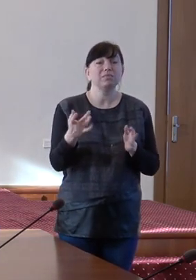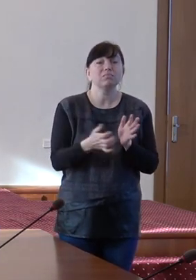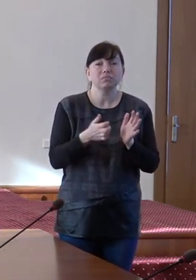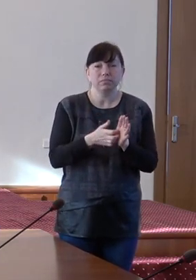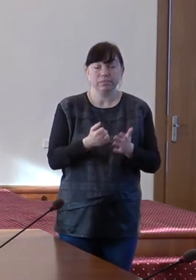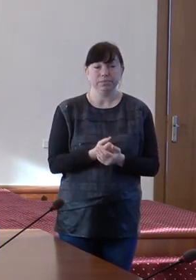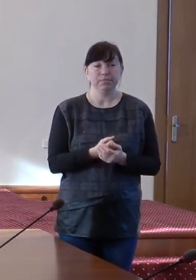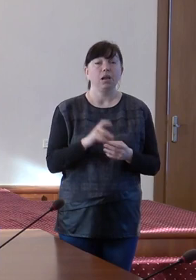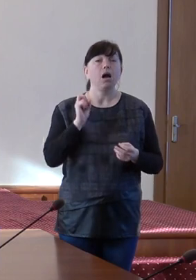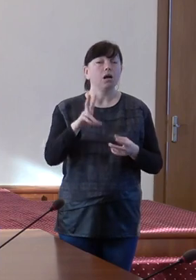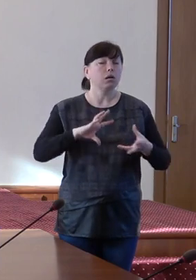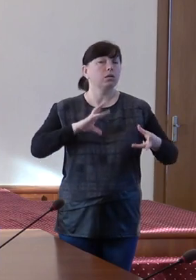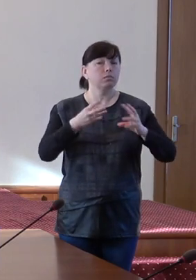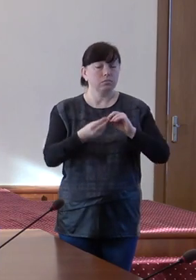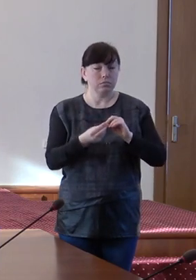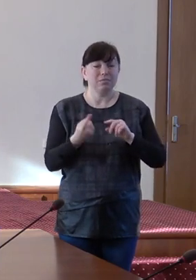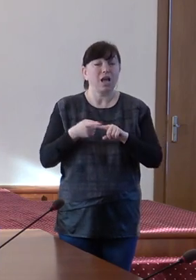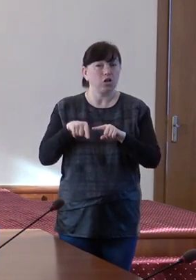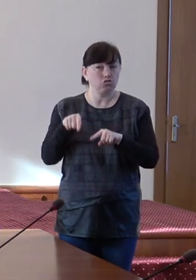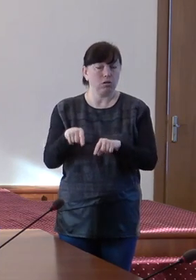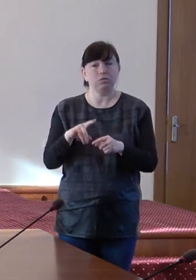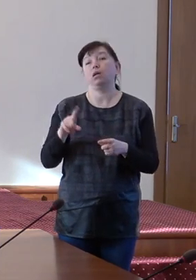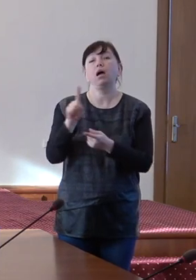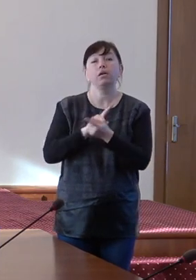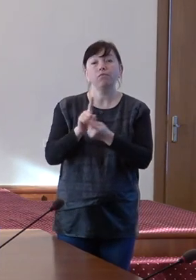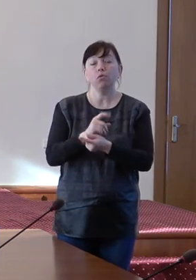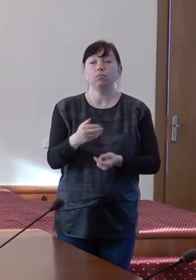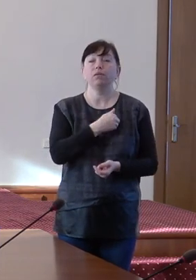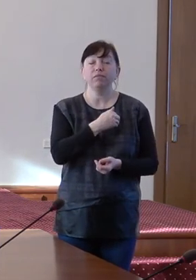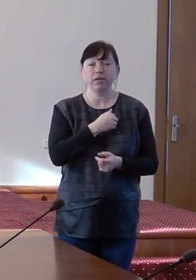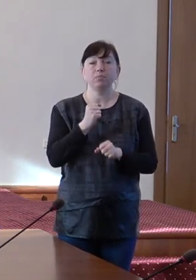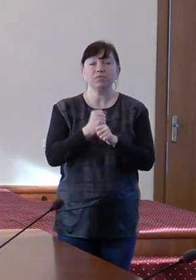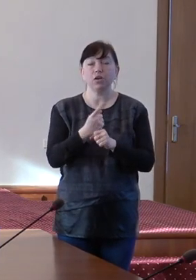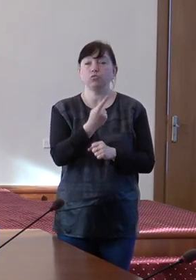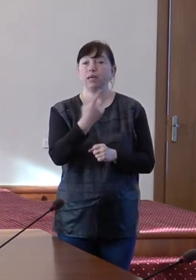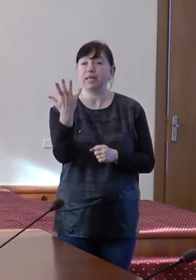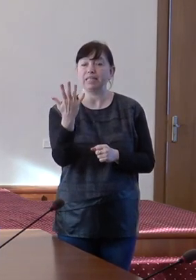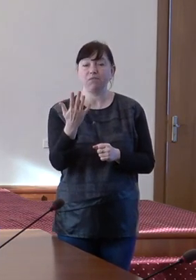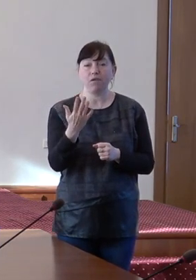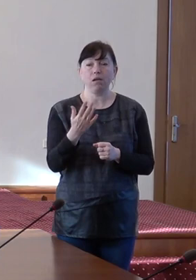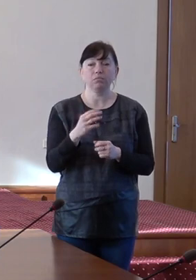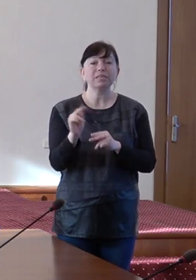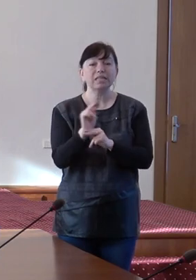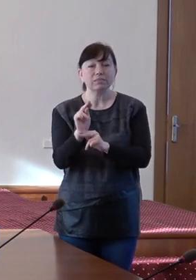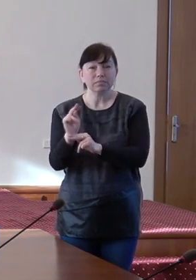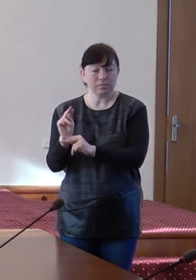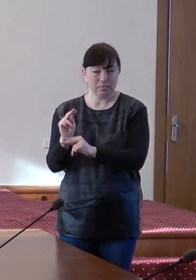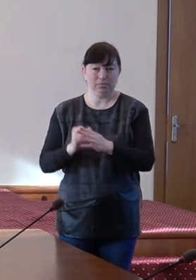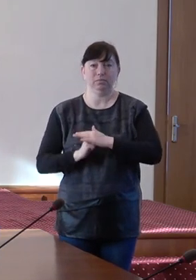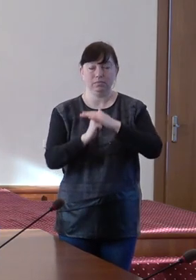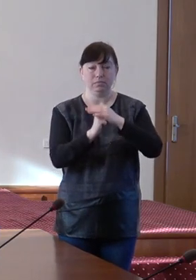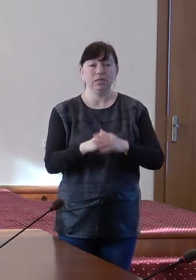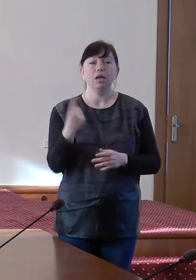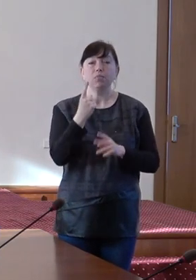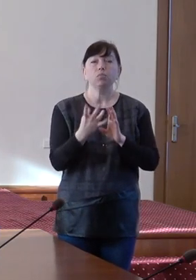Prin urmare, prin această reformă, vrem să facem câteva intervenții cheie. În primul rând,